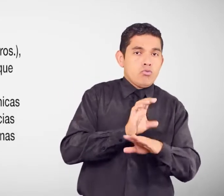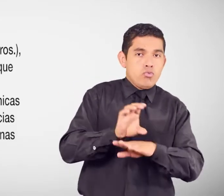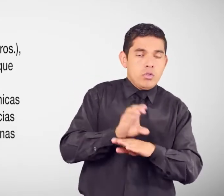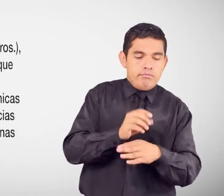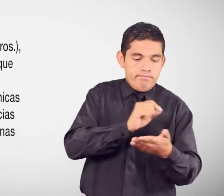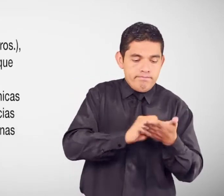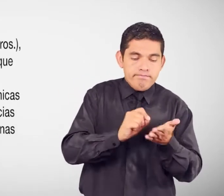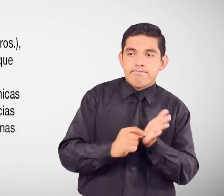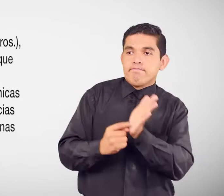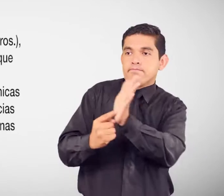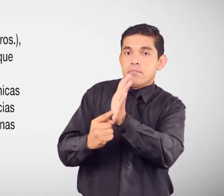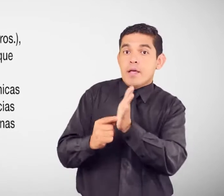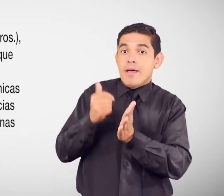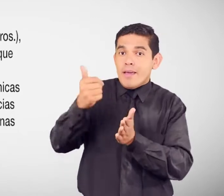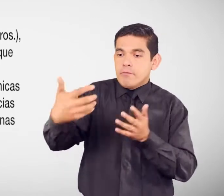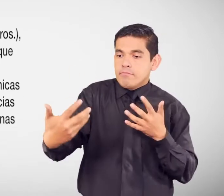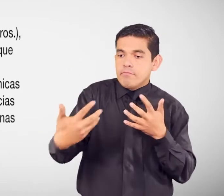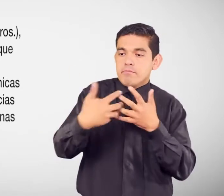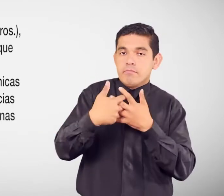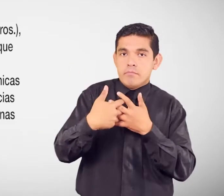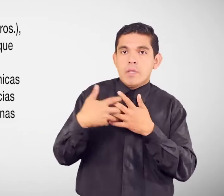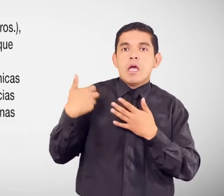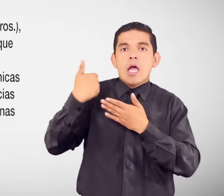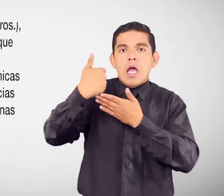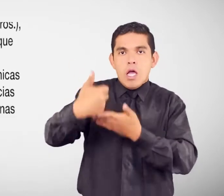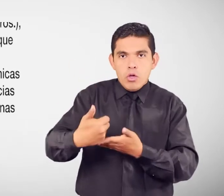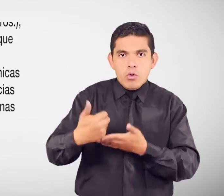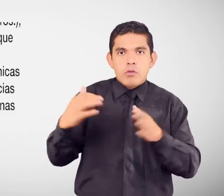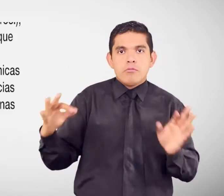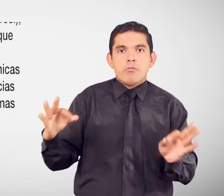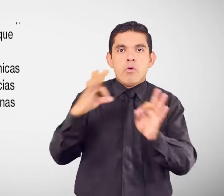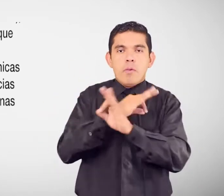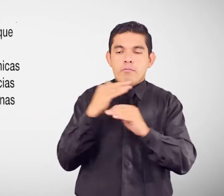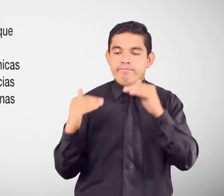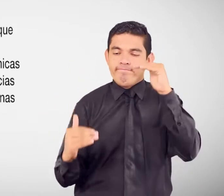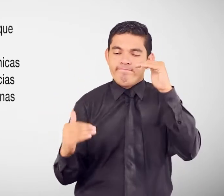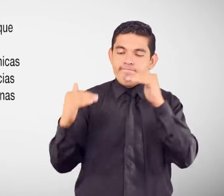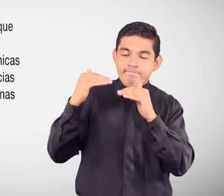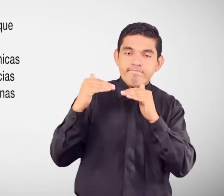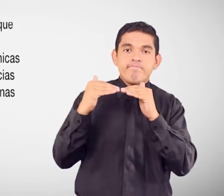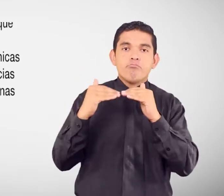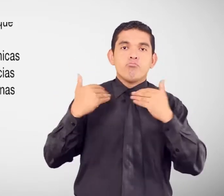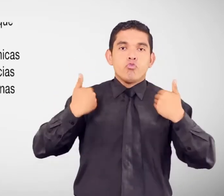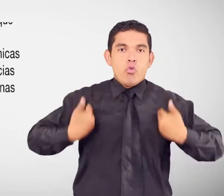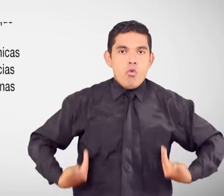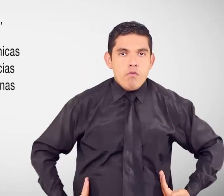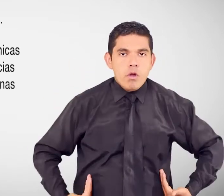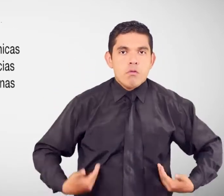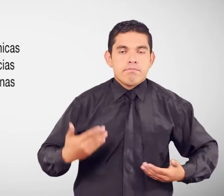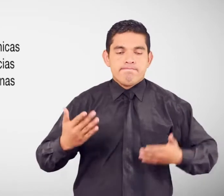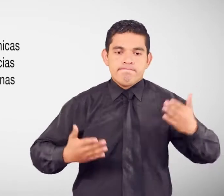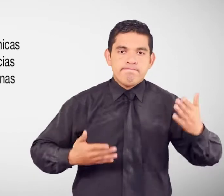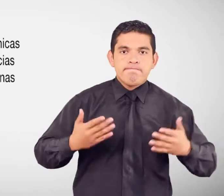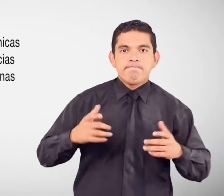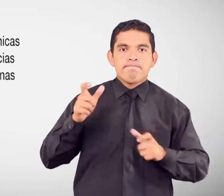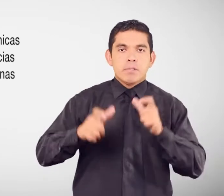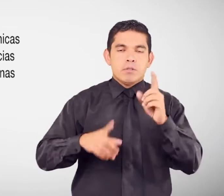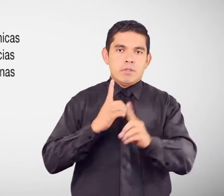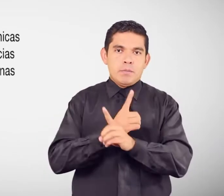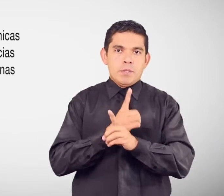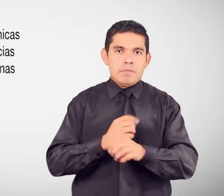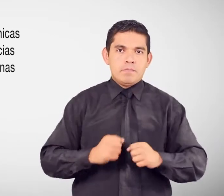Estas ayudas técnicas Reemplacen O compensen Las deficiencias Anatómicas O funcionales De las personas Con discapacidad